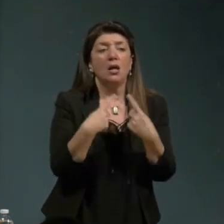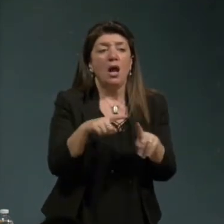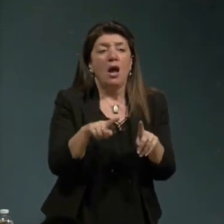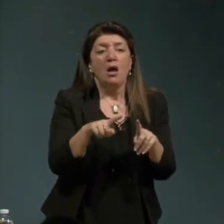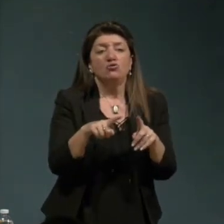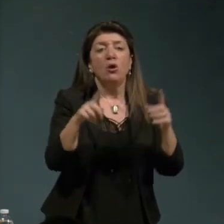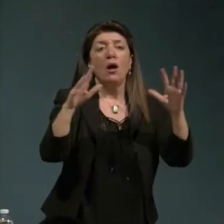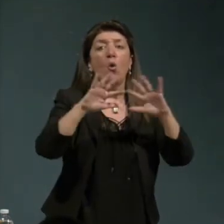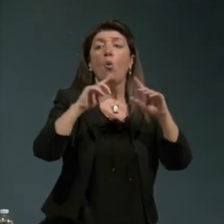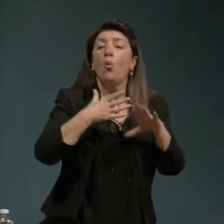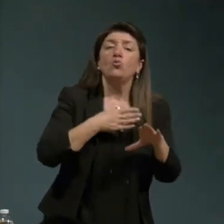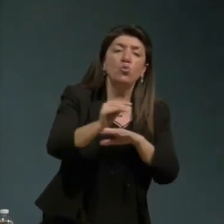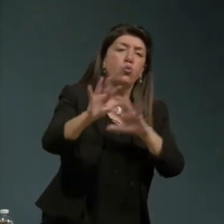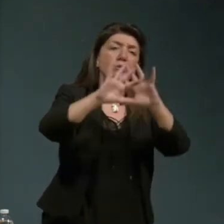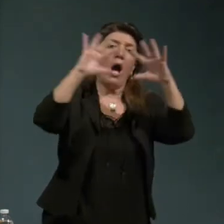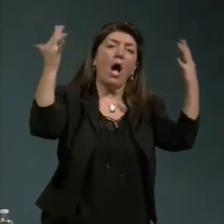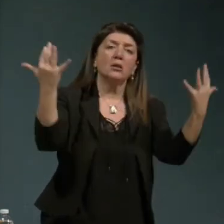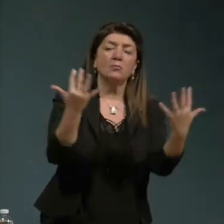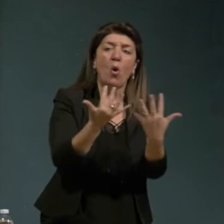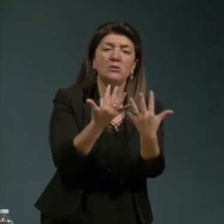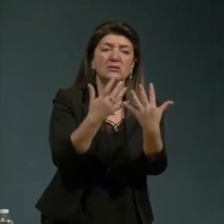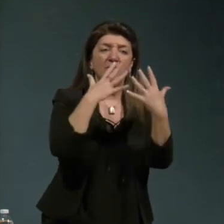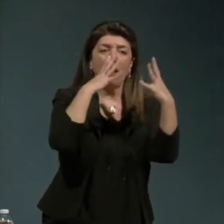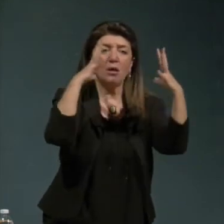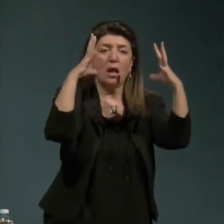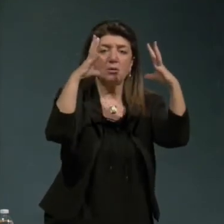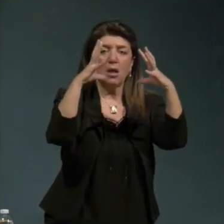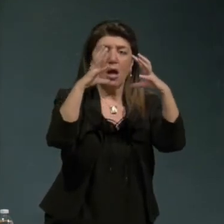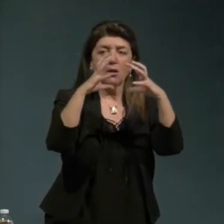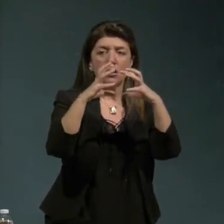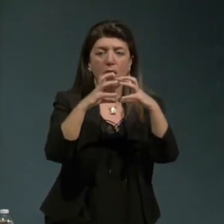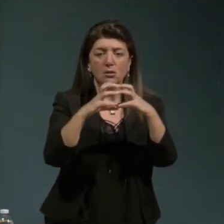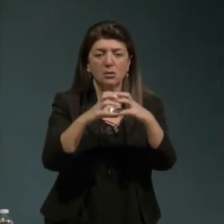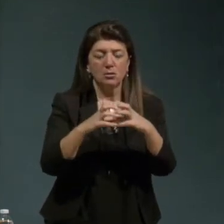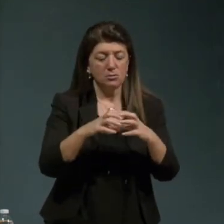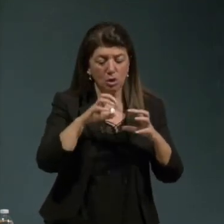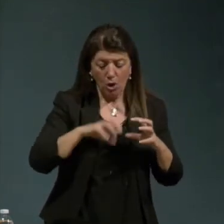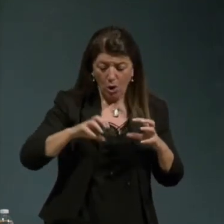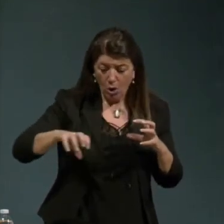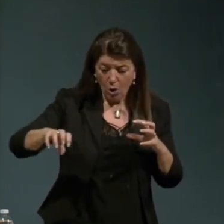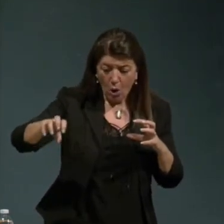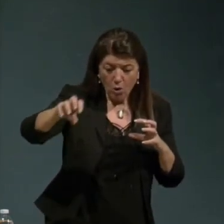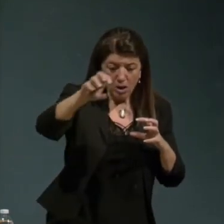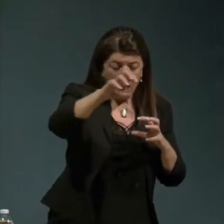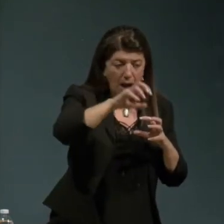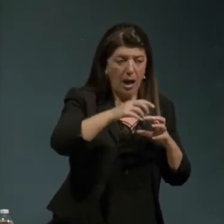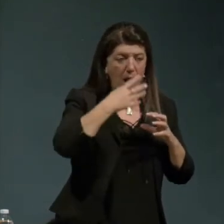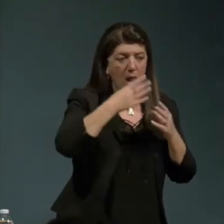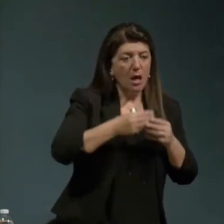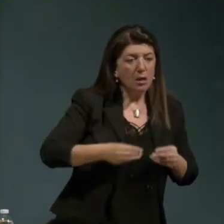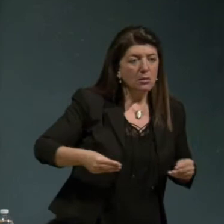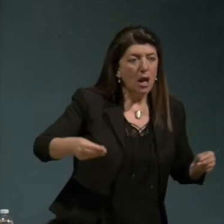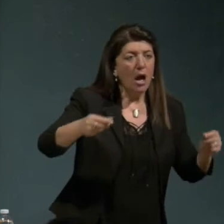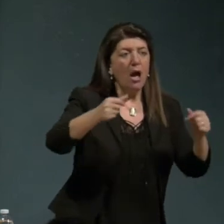ma anche locale in tutte le parti della terra perché c'è questa degradazione